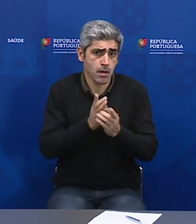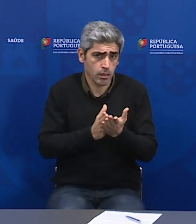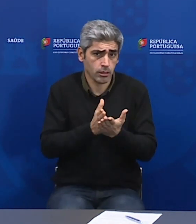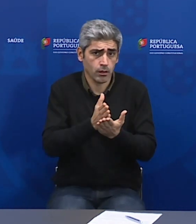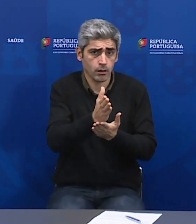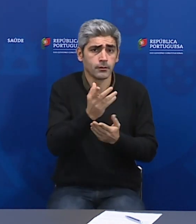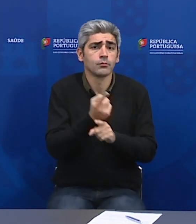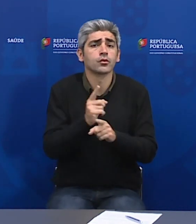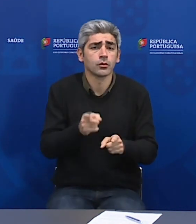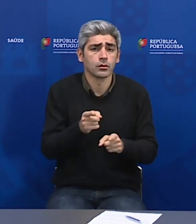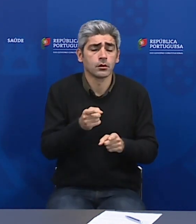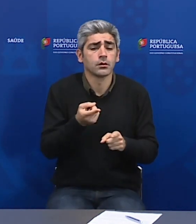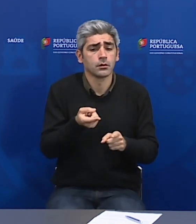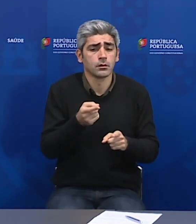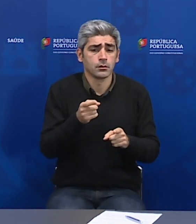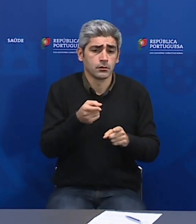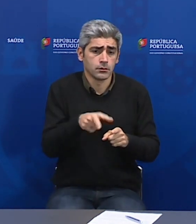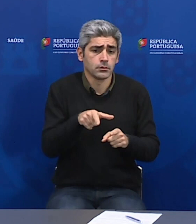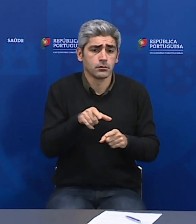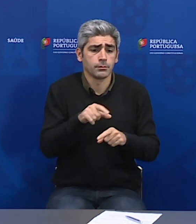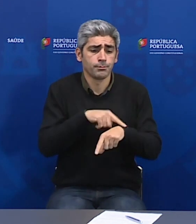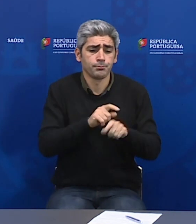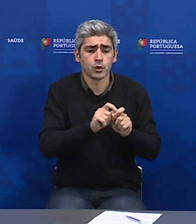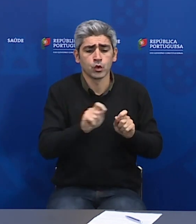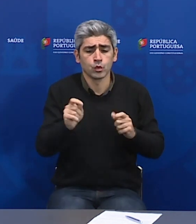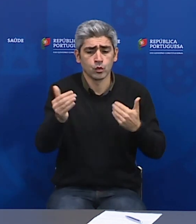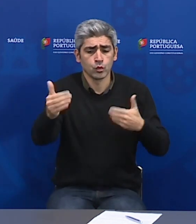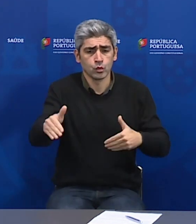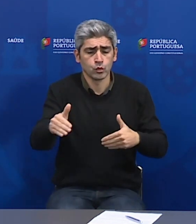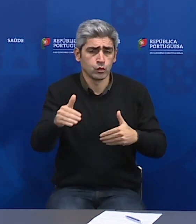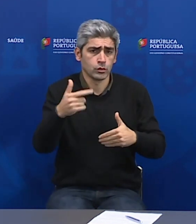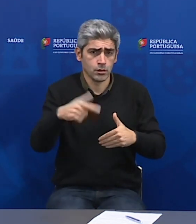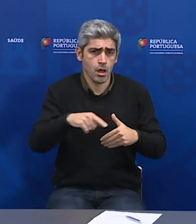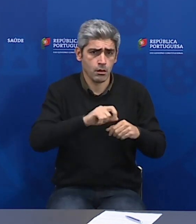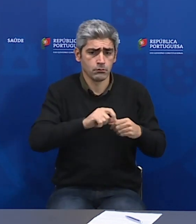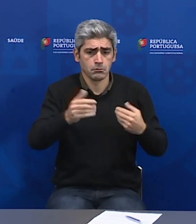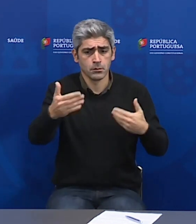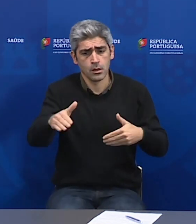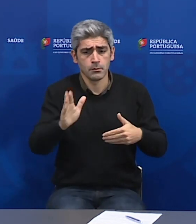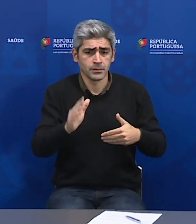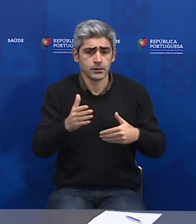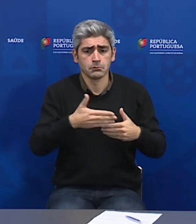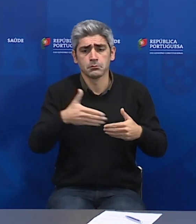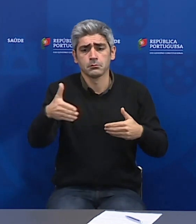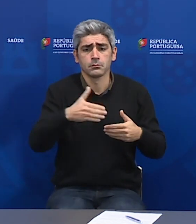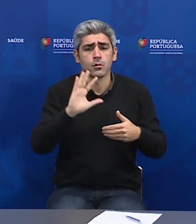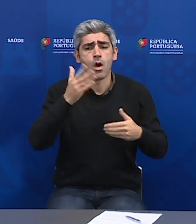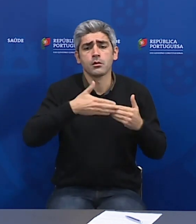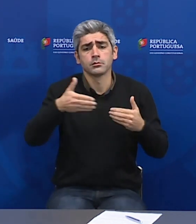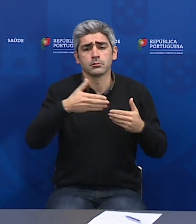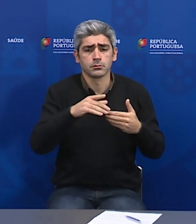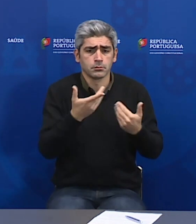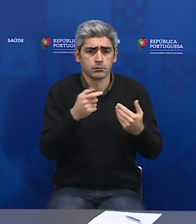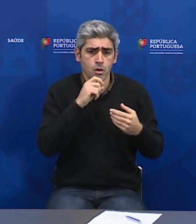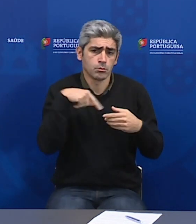porque sabemos que estamos a falar de um determinado período de tempo com limite temporal, que não sabemos exatamente qual é, mas que